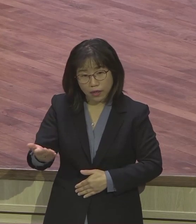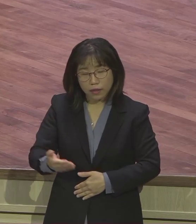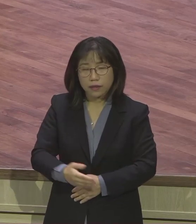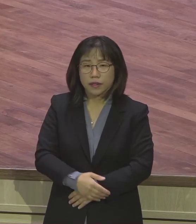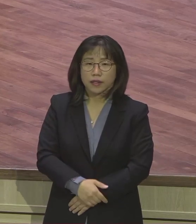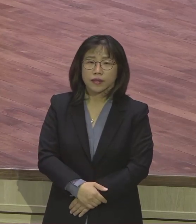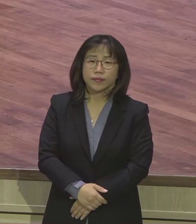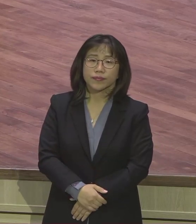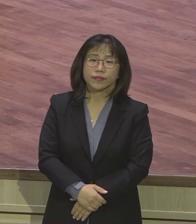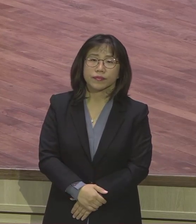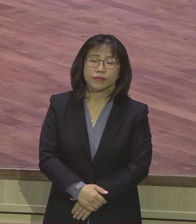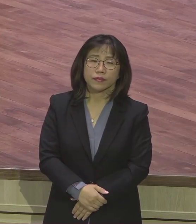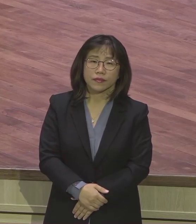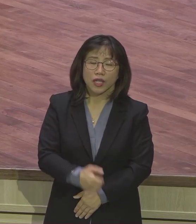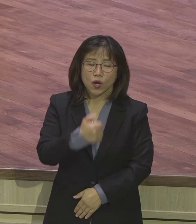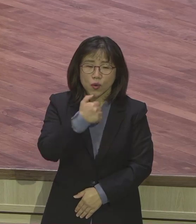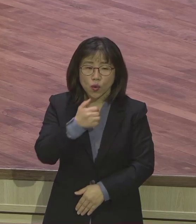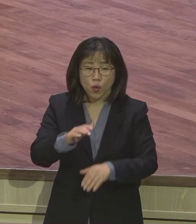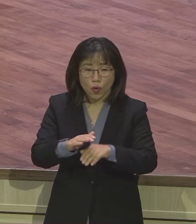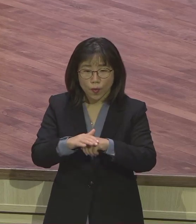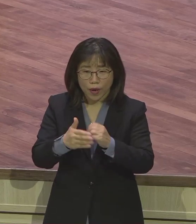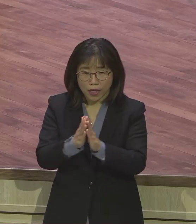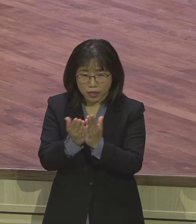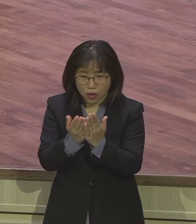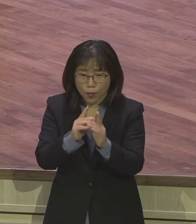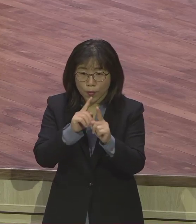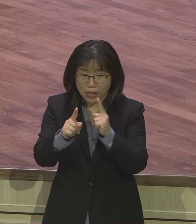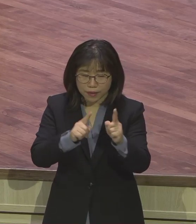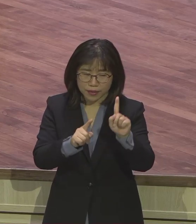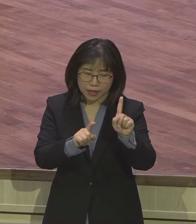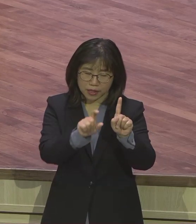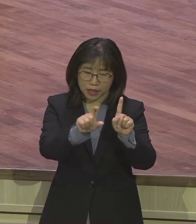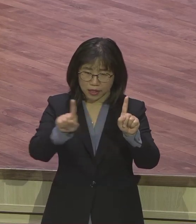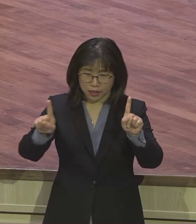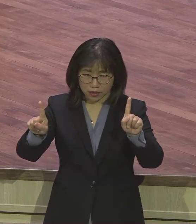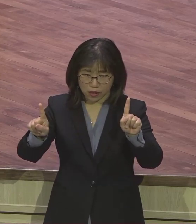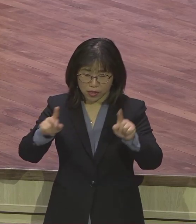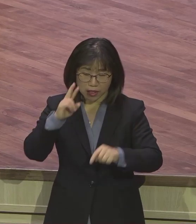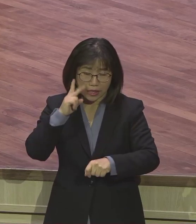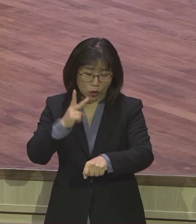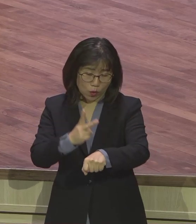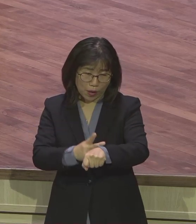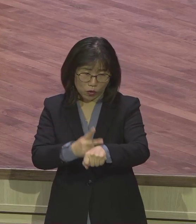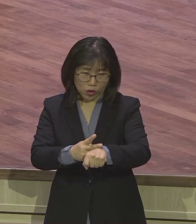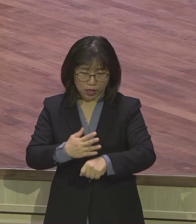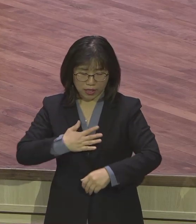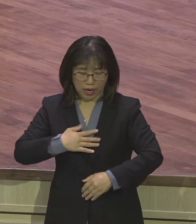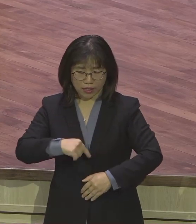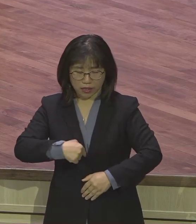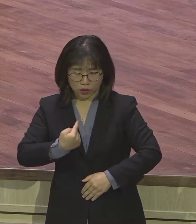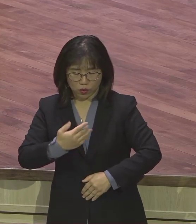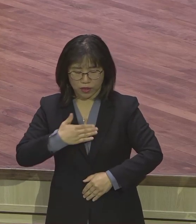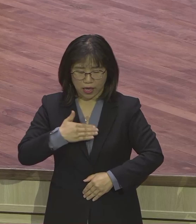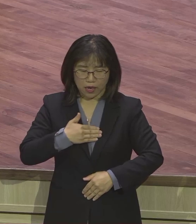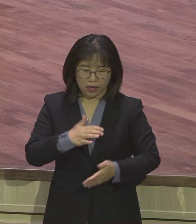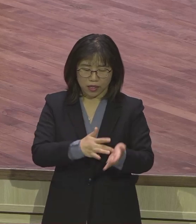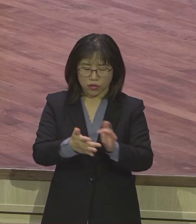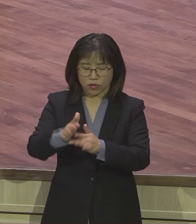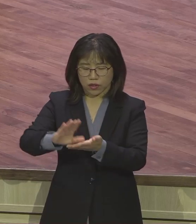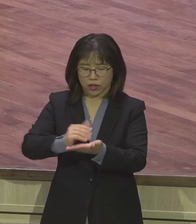그래서 로마서 1장 1제로 보면 사도 바울도 자신이 뭐요? 예수 것의 종 그랬어요. 모세도 하나님의 종